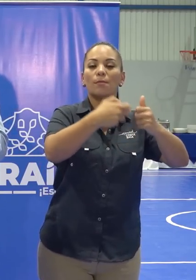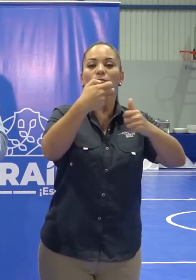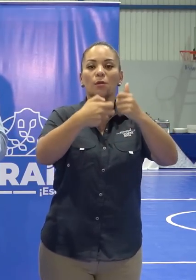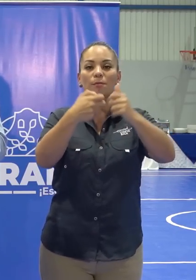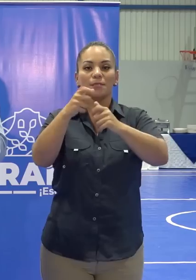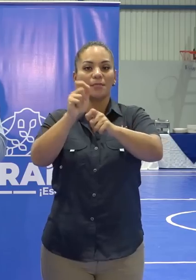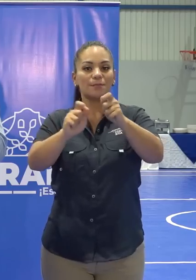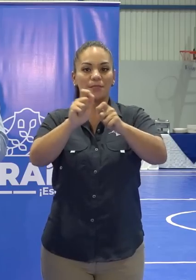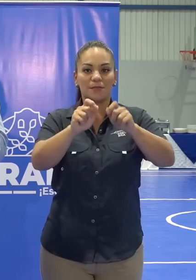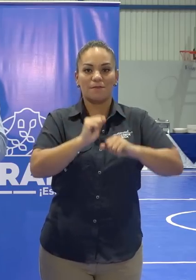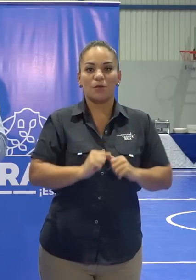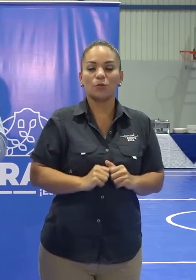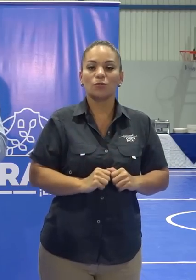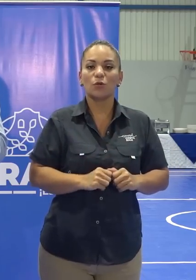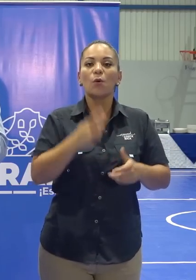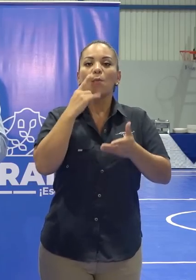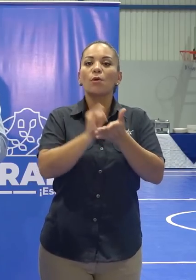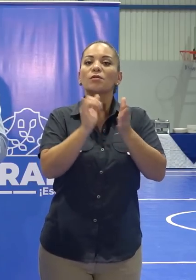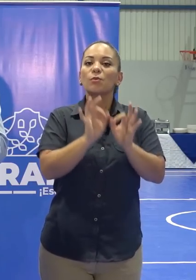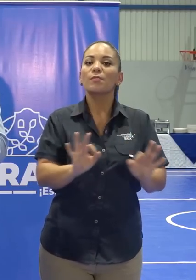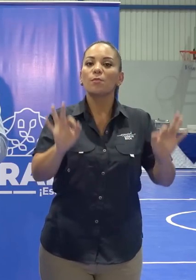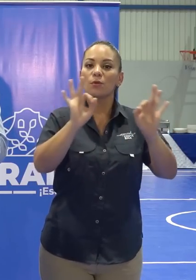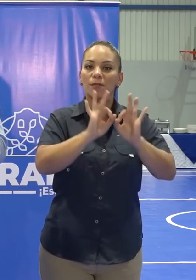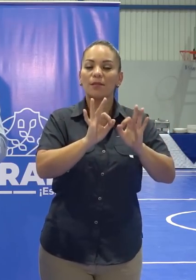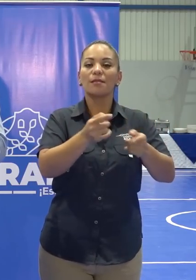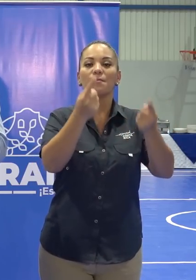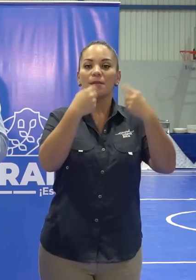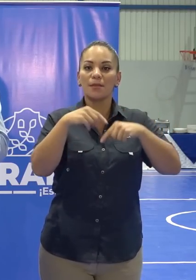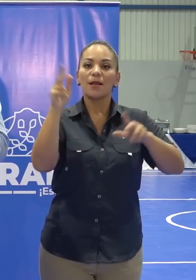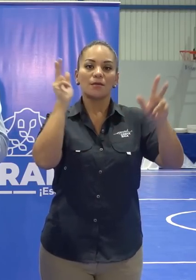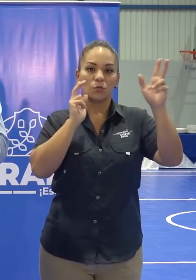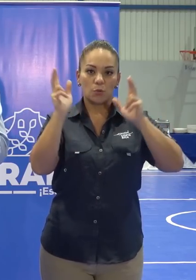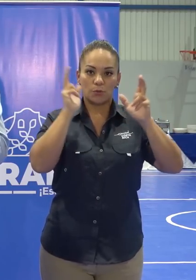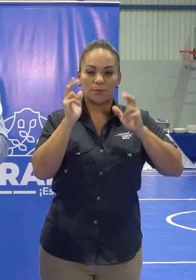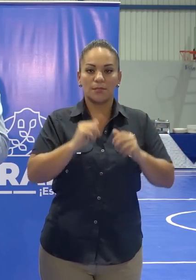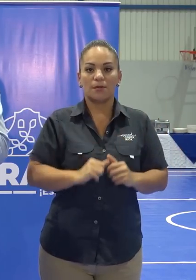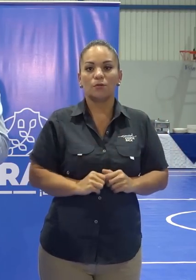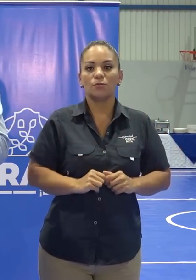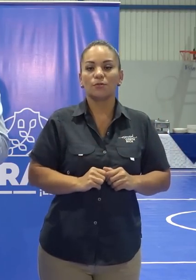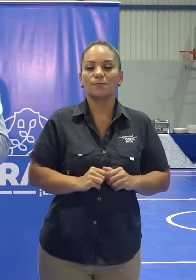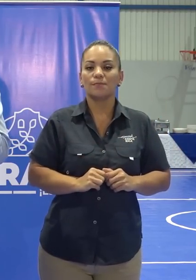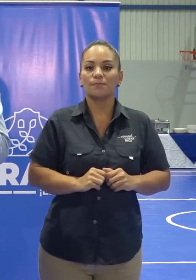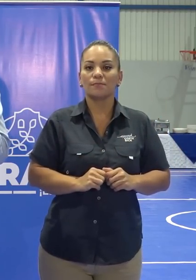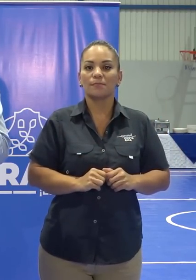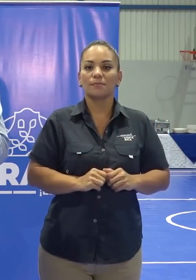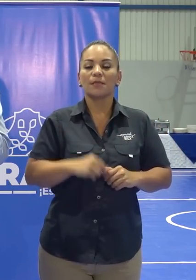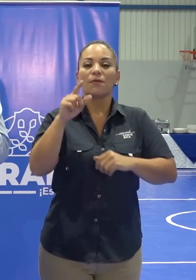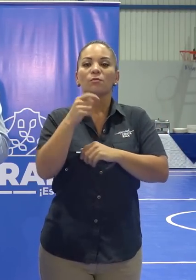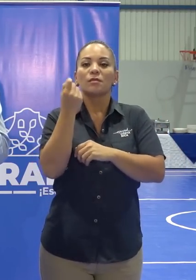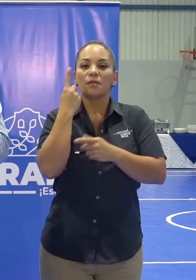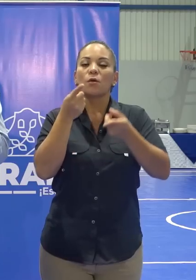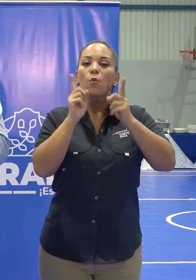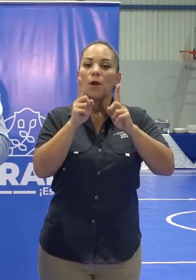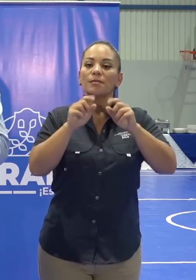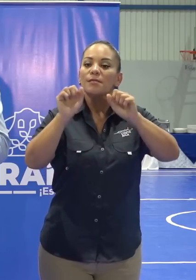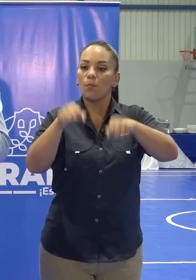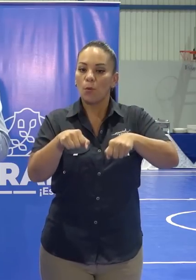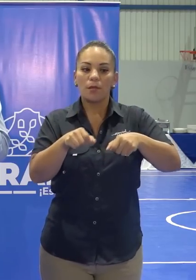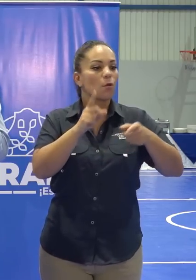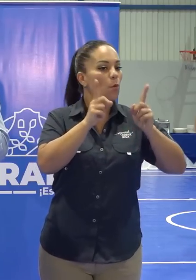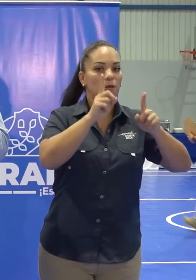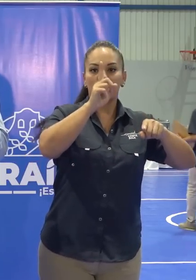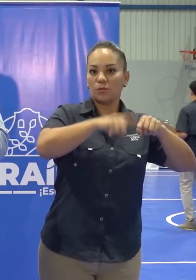son particulares a ellos. Por eso es importante venir a oírlos, entender qué se puede hacer y qué no